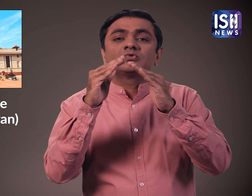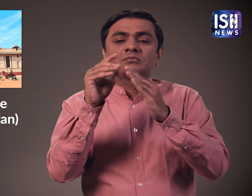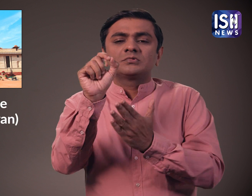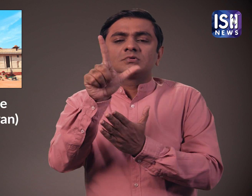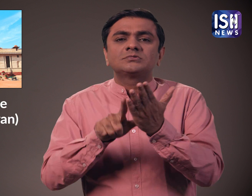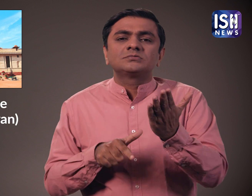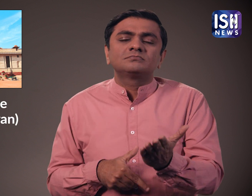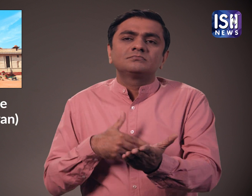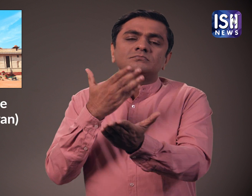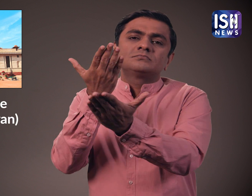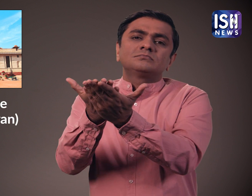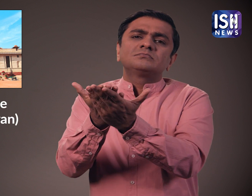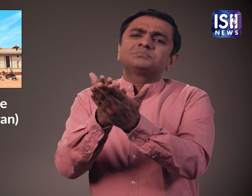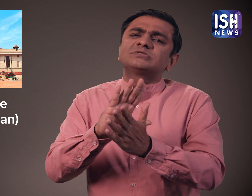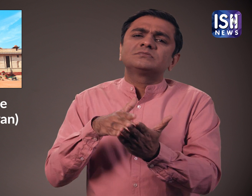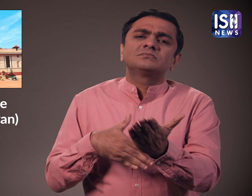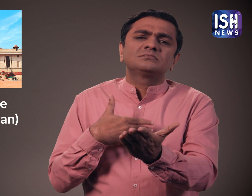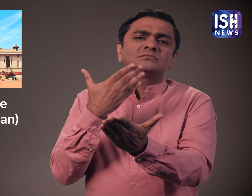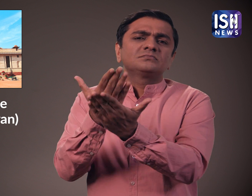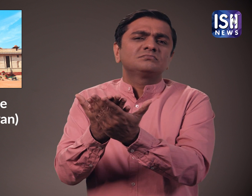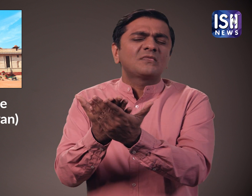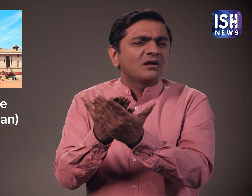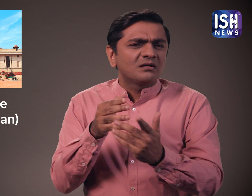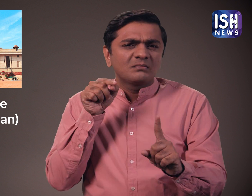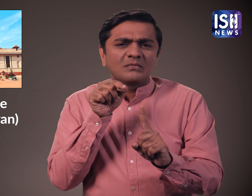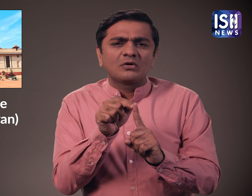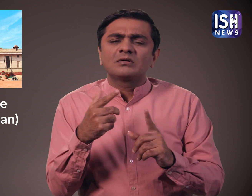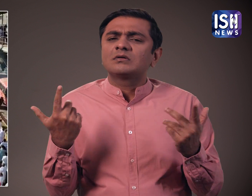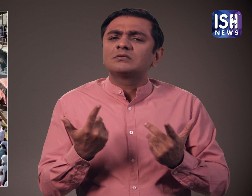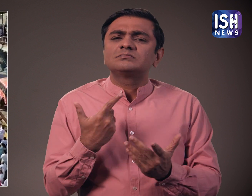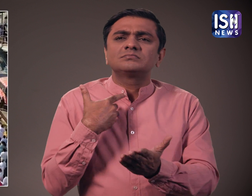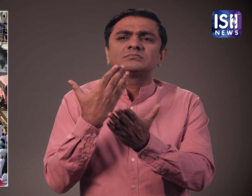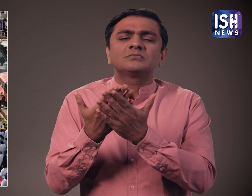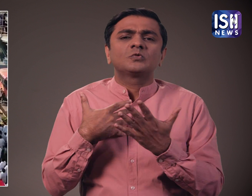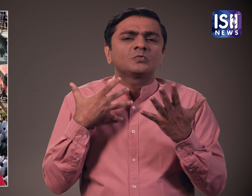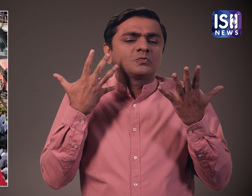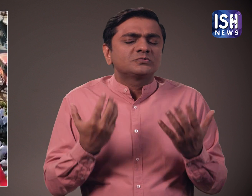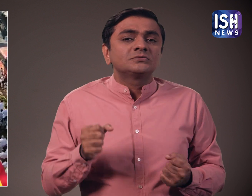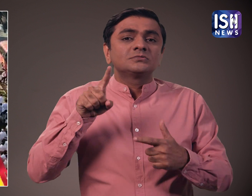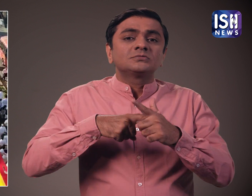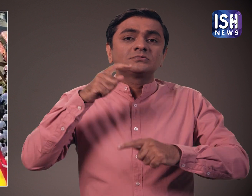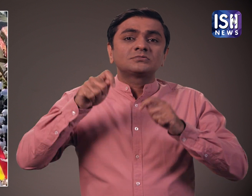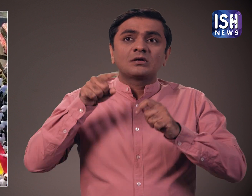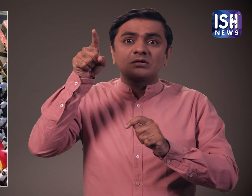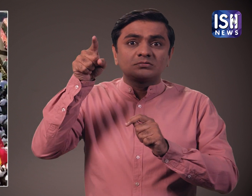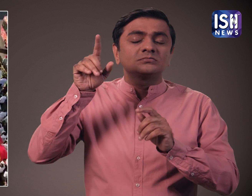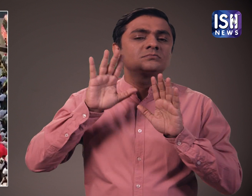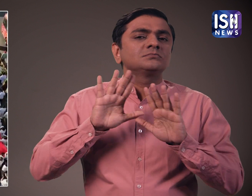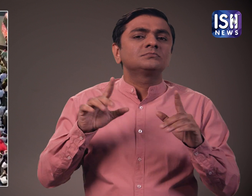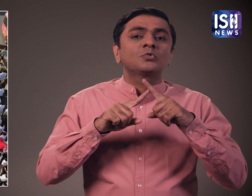कूच की और राष्ट्रपती को एक पत्र सौपा। पत्र में मंदिर को परेटंस सर बनाने के फैसले को बापस लेने